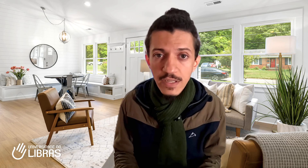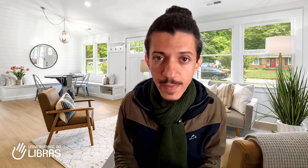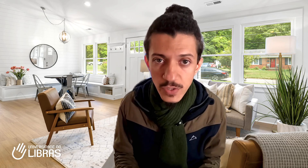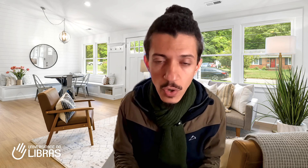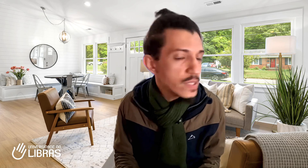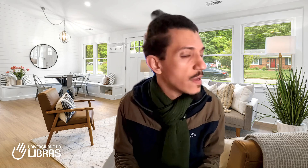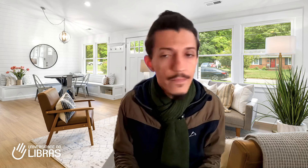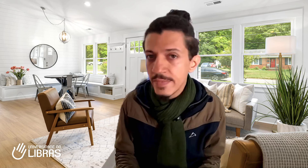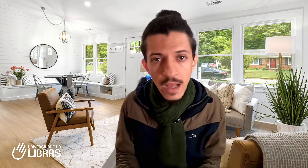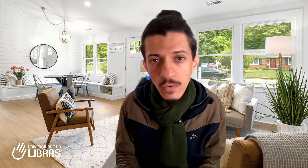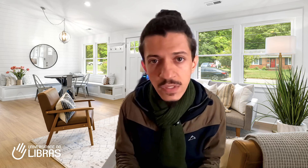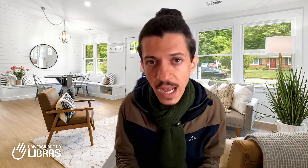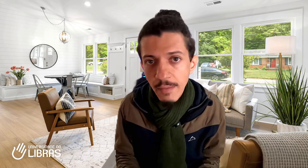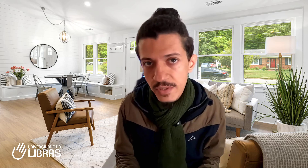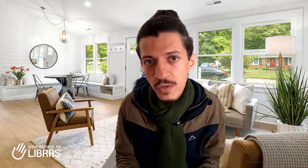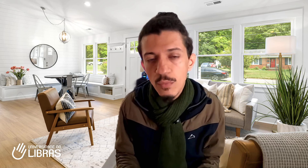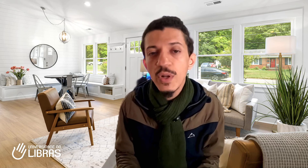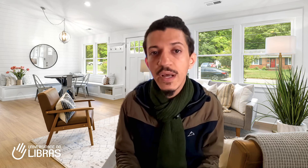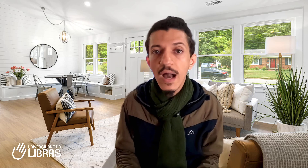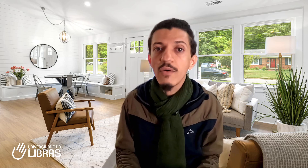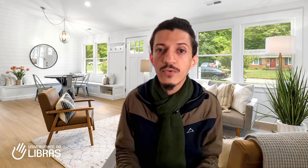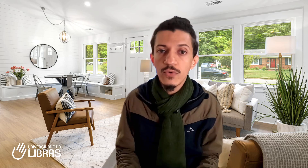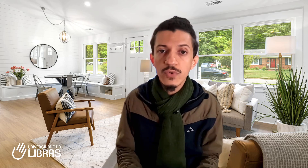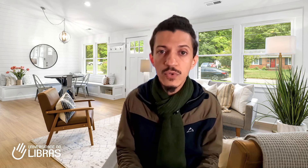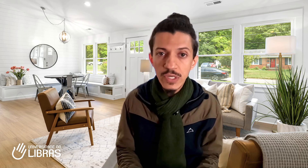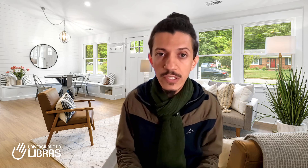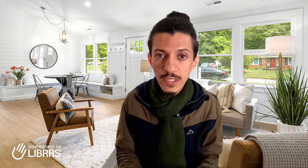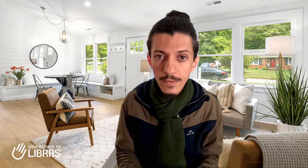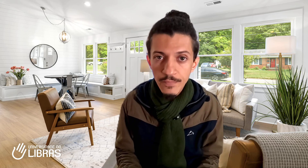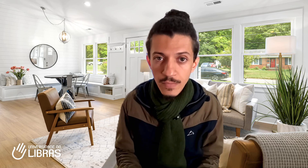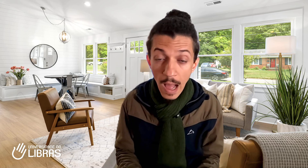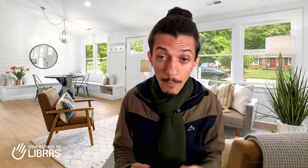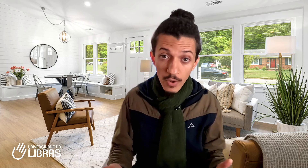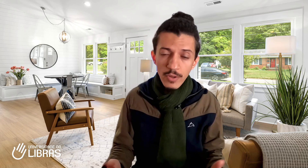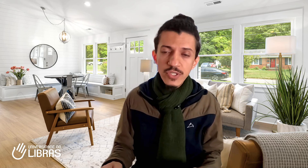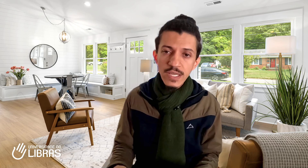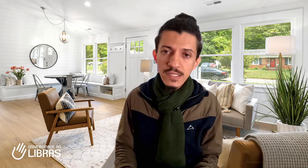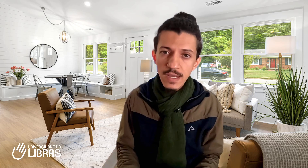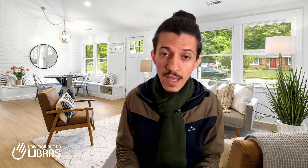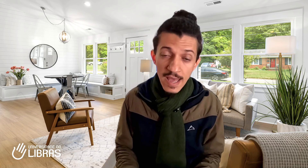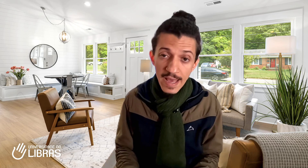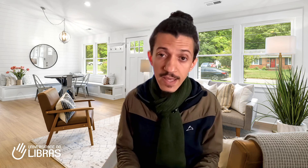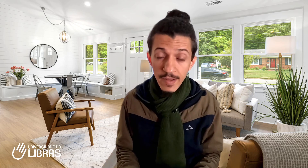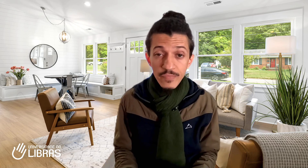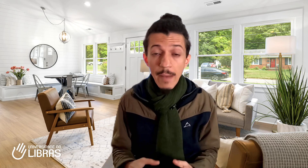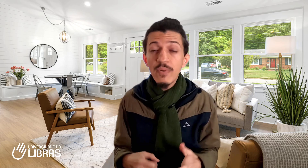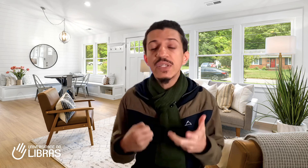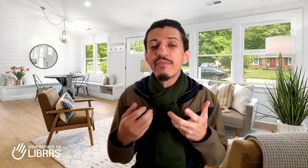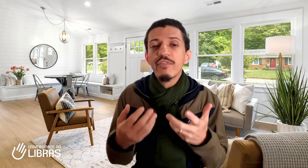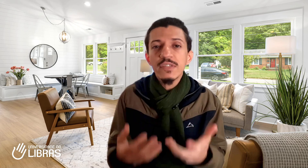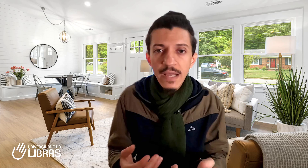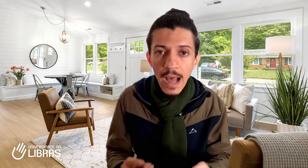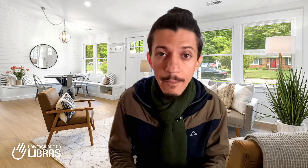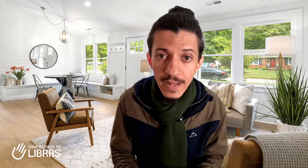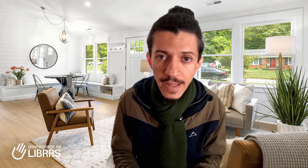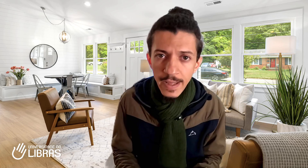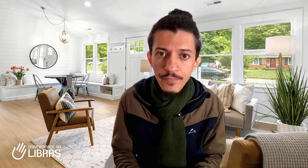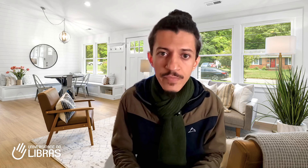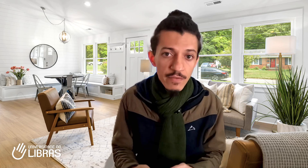pessoas não sabe se comunicar com surdos no dia a dia. A boa notícia é que é possível você aprender, você